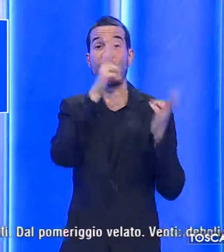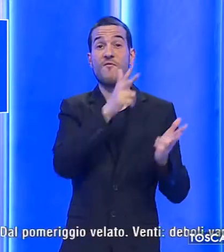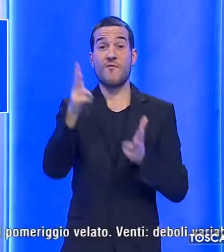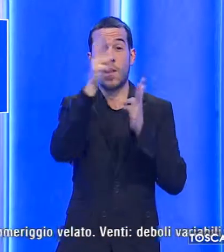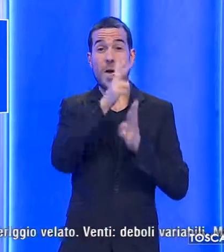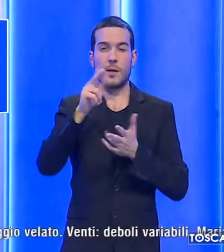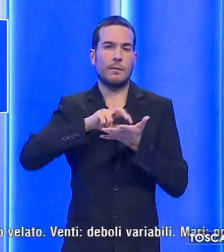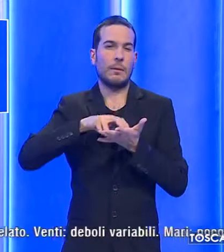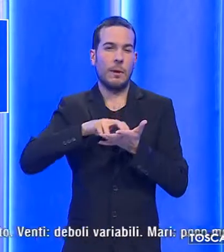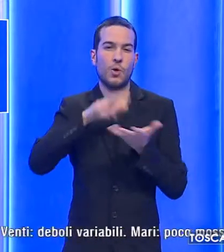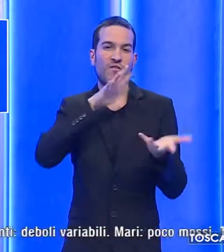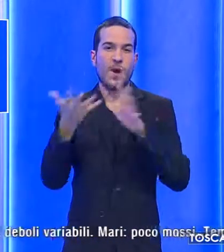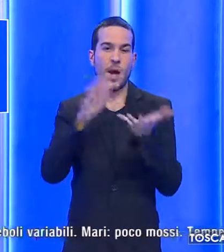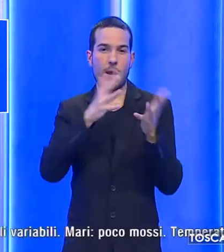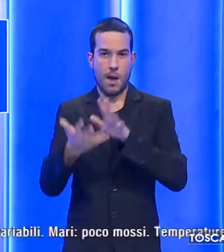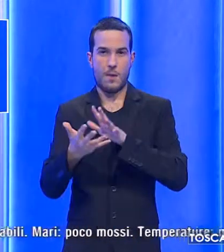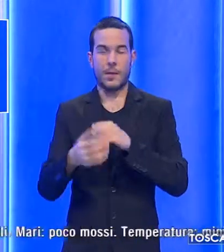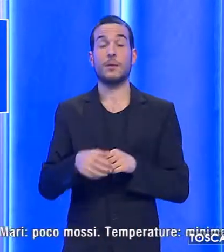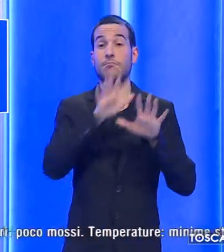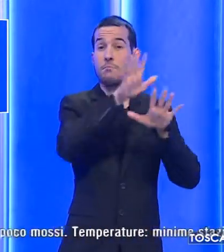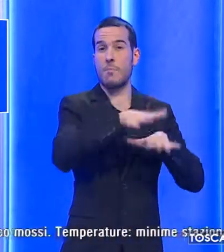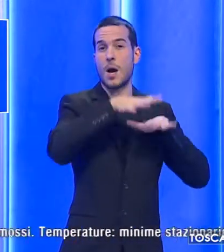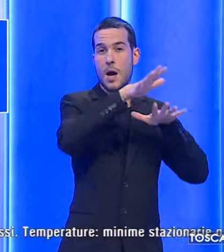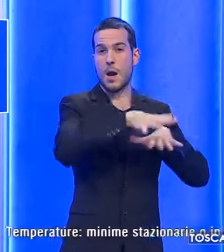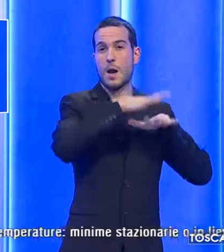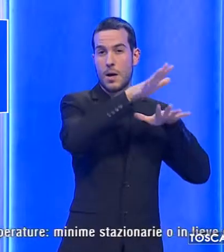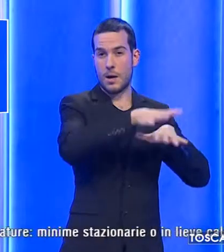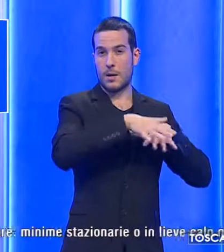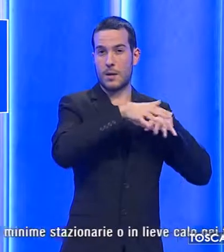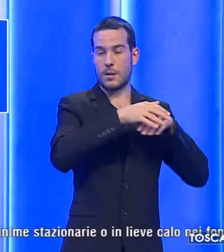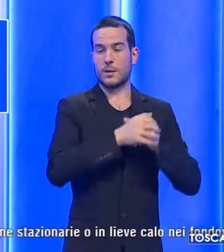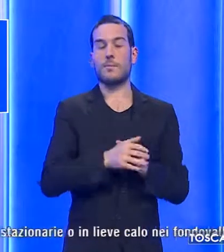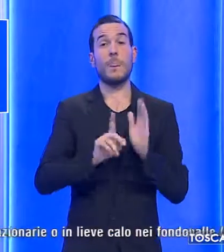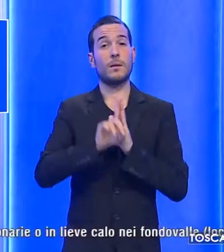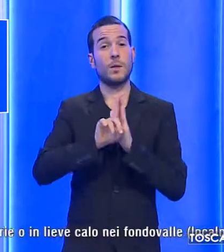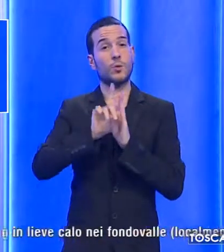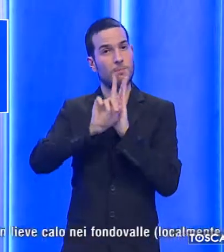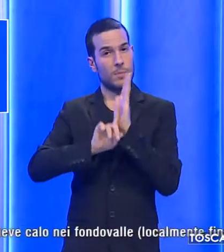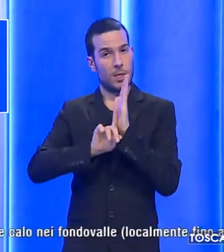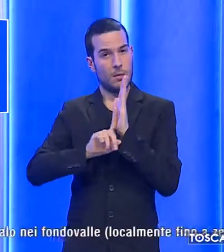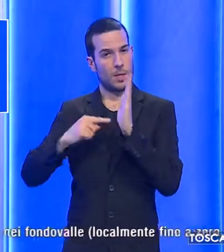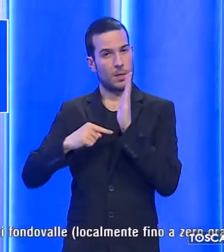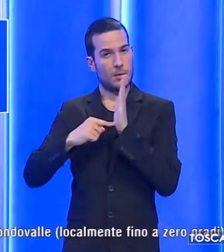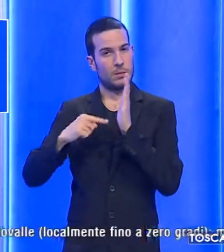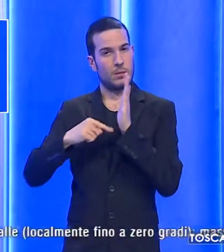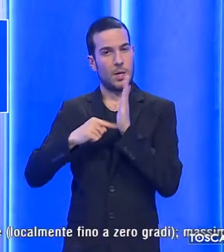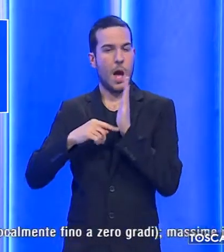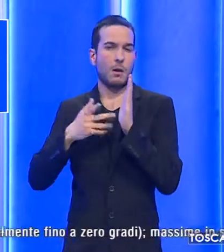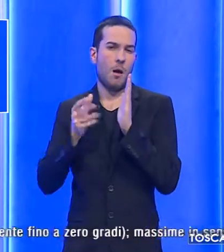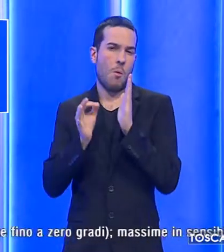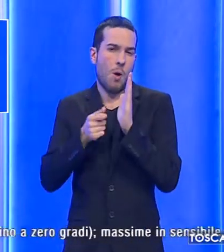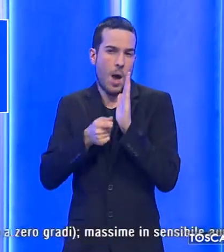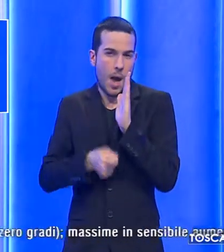deboli variabili, mari poco mossi, temperature minime stazionarie o in lieve